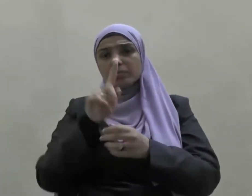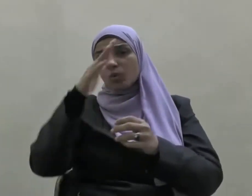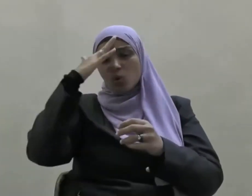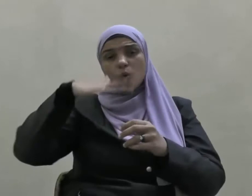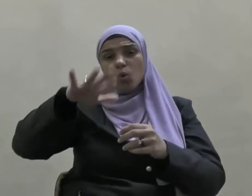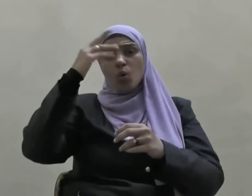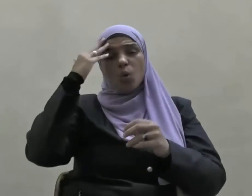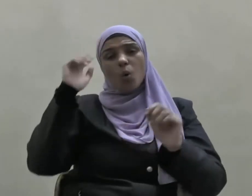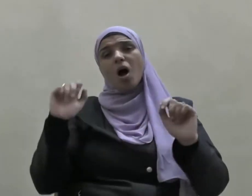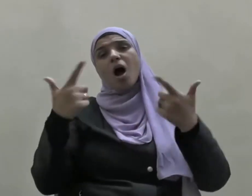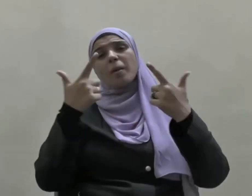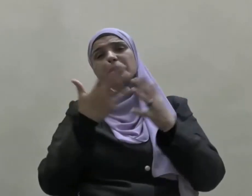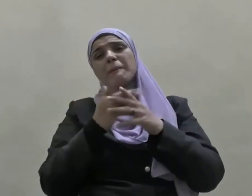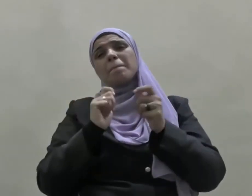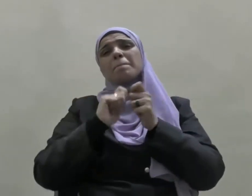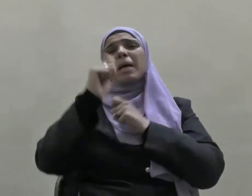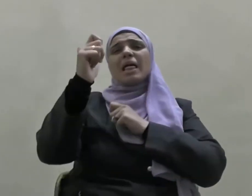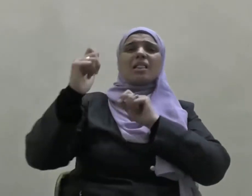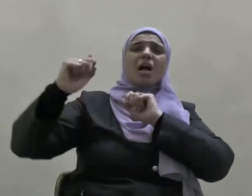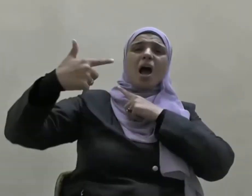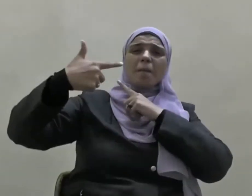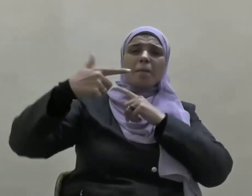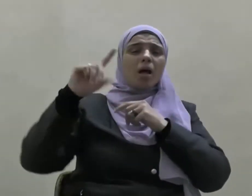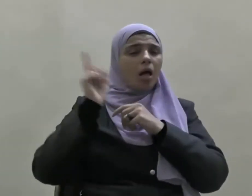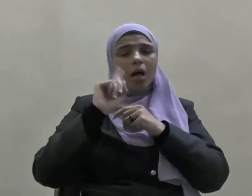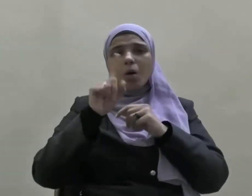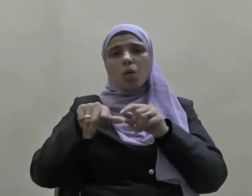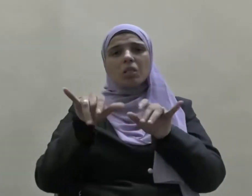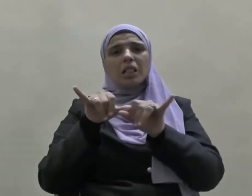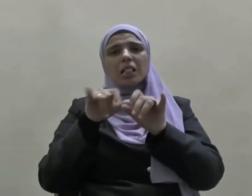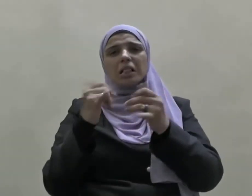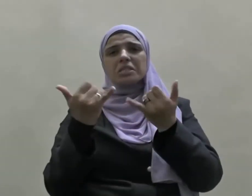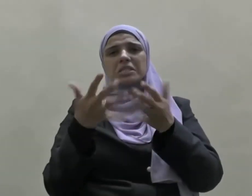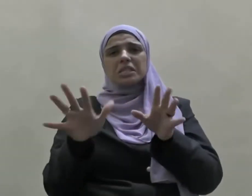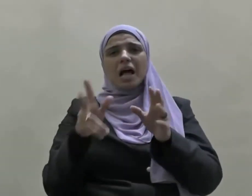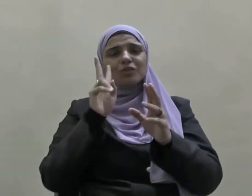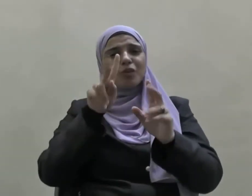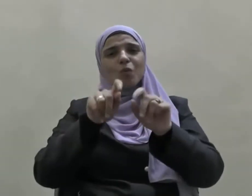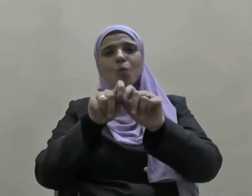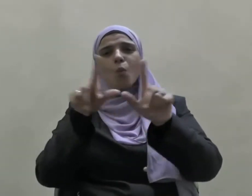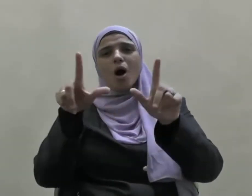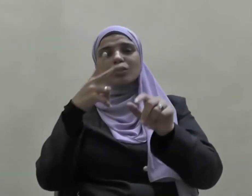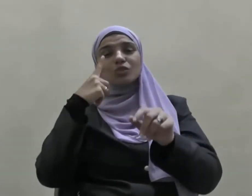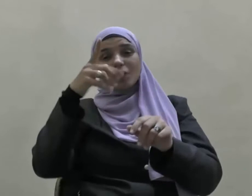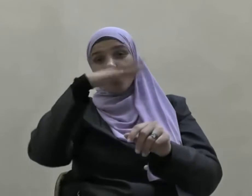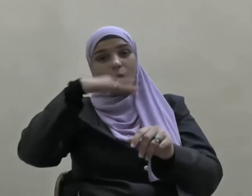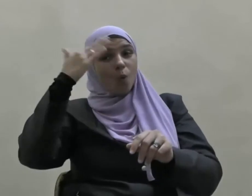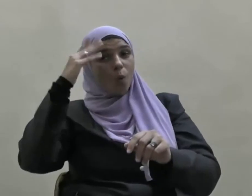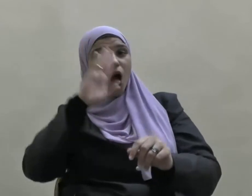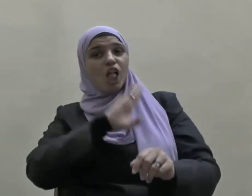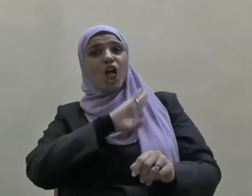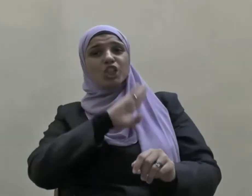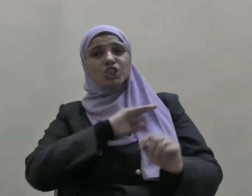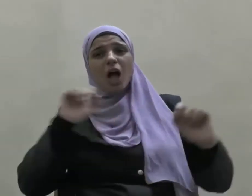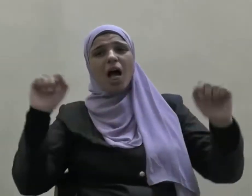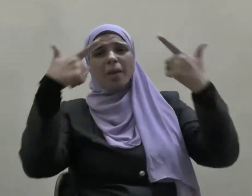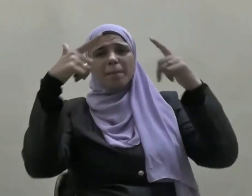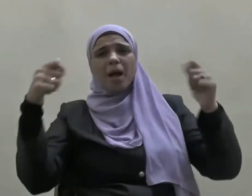الحرب أحادية البعد أي أنها لم تعد عسكرية محضة